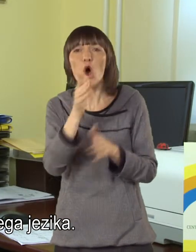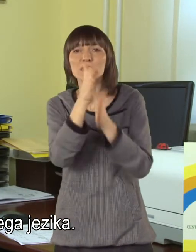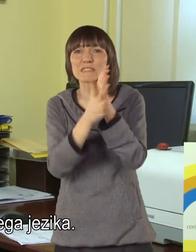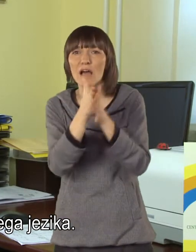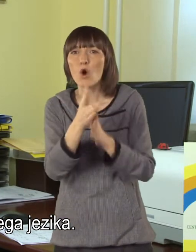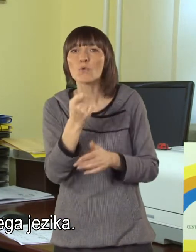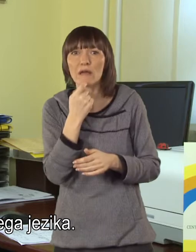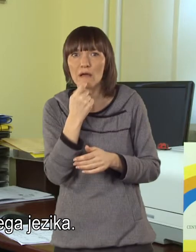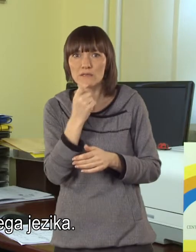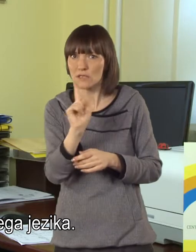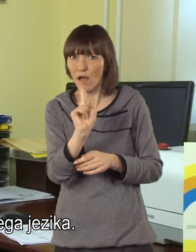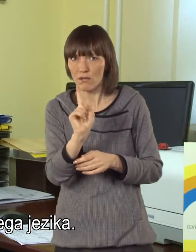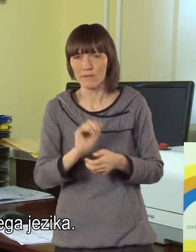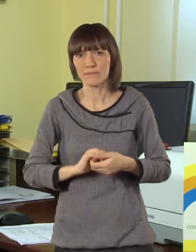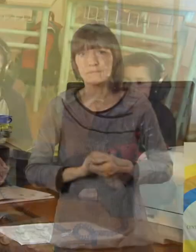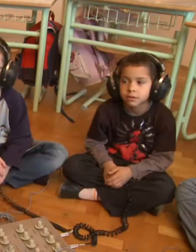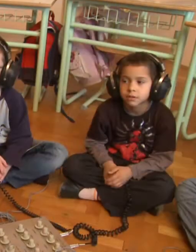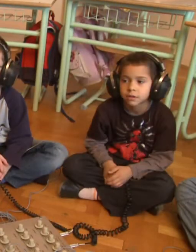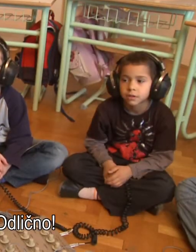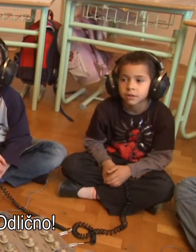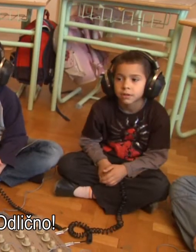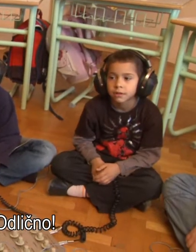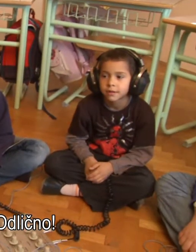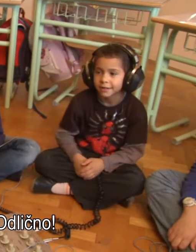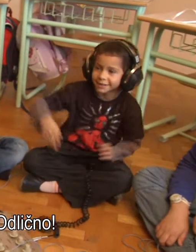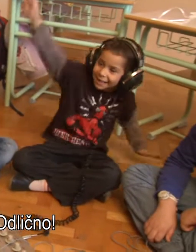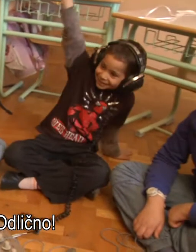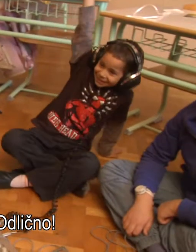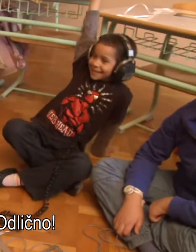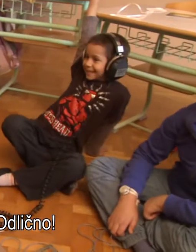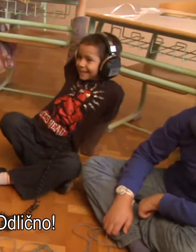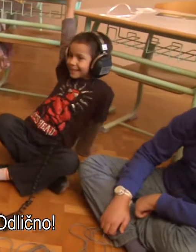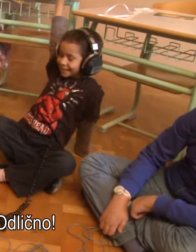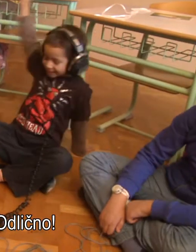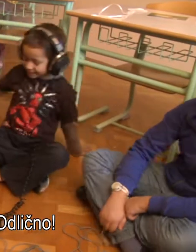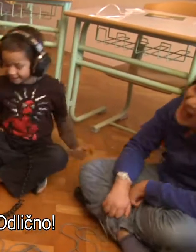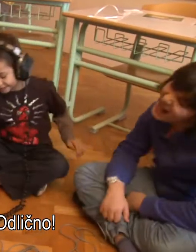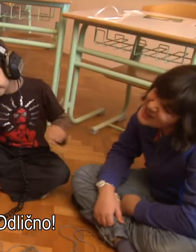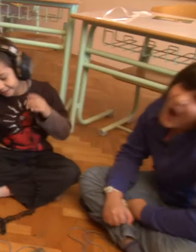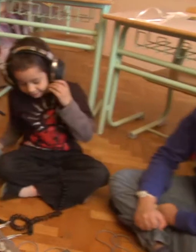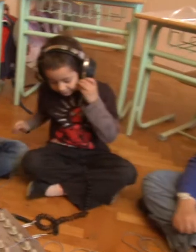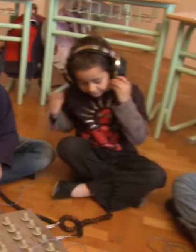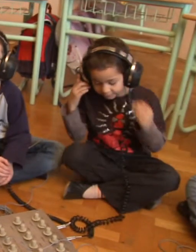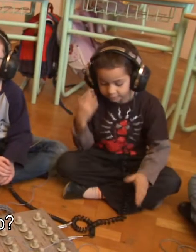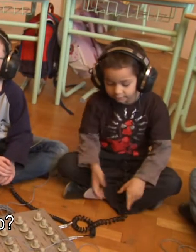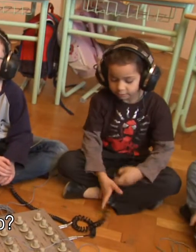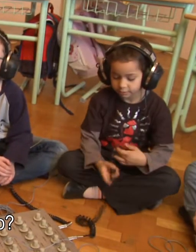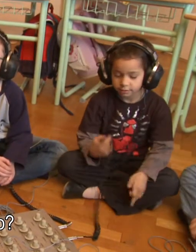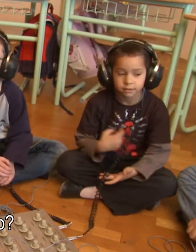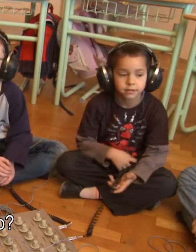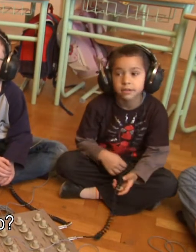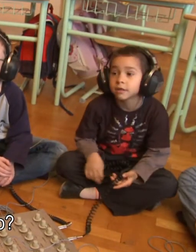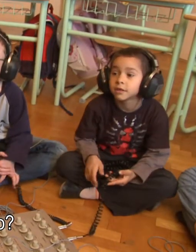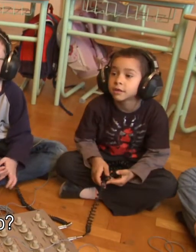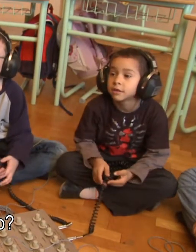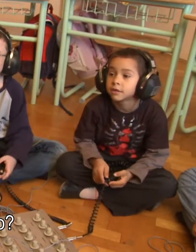znakovnega jezika. Rahim? Ja. Odlično. Niko?